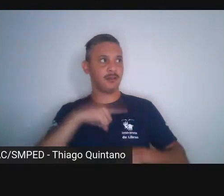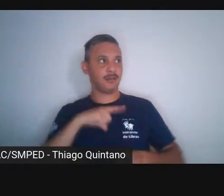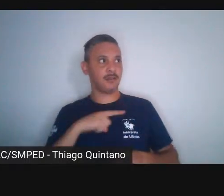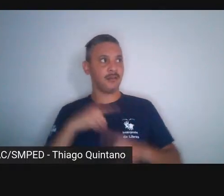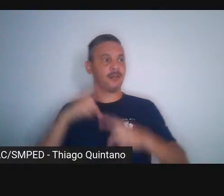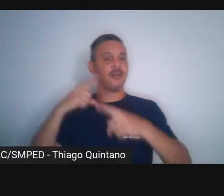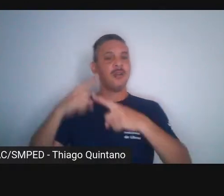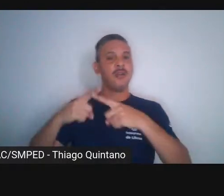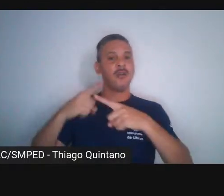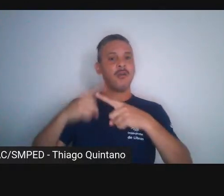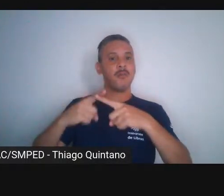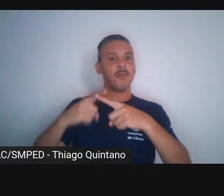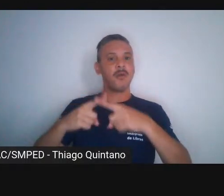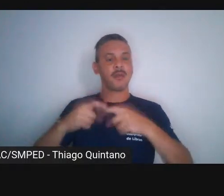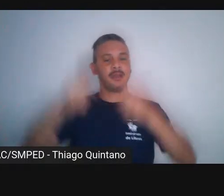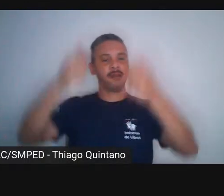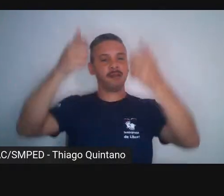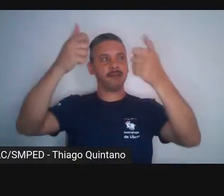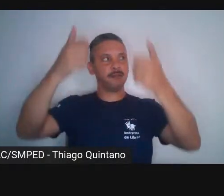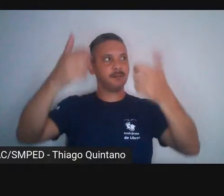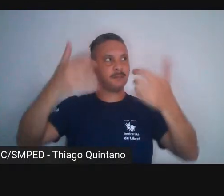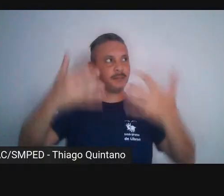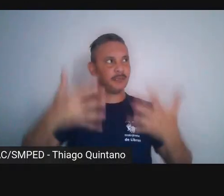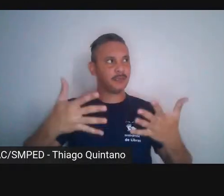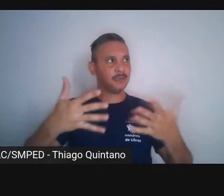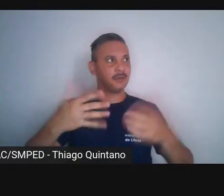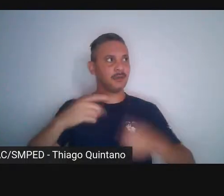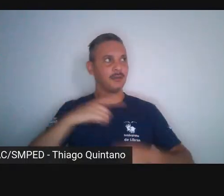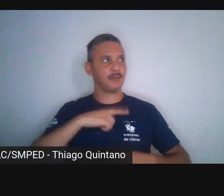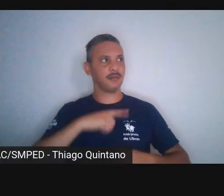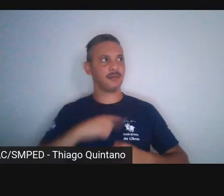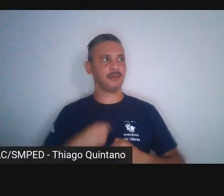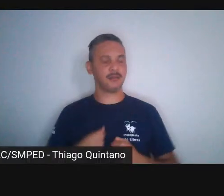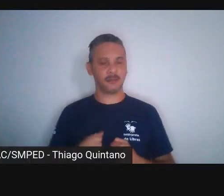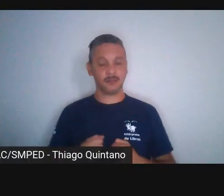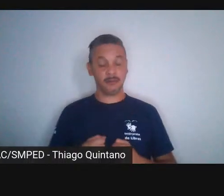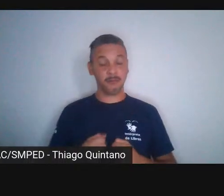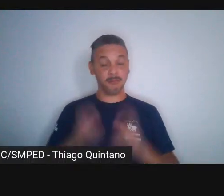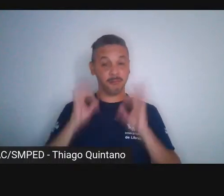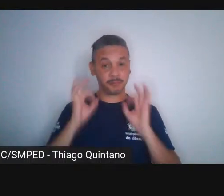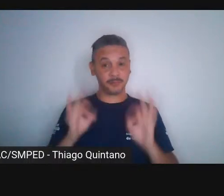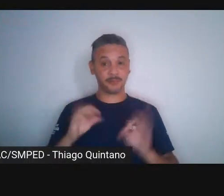responde muito certamente